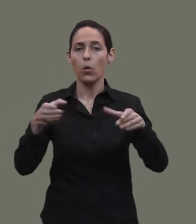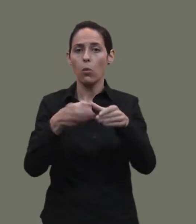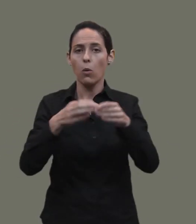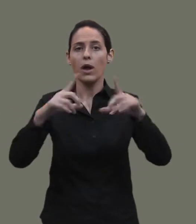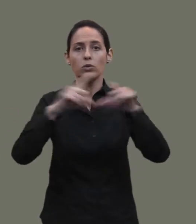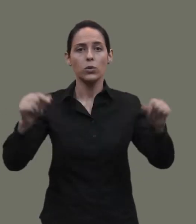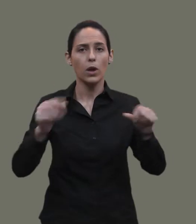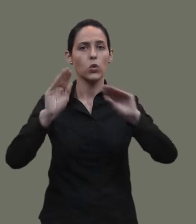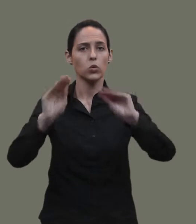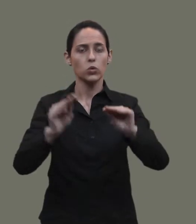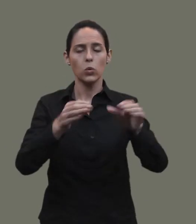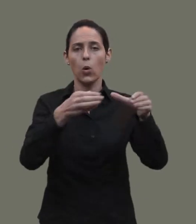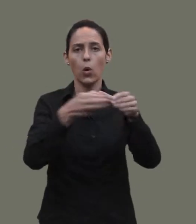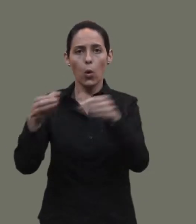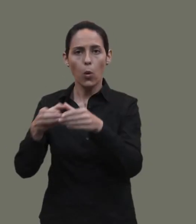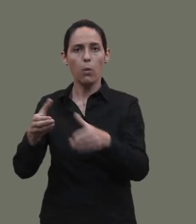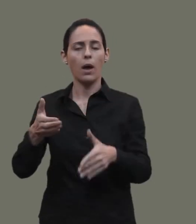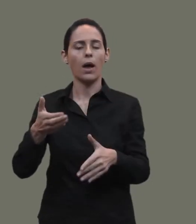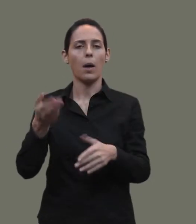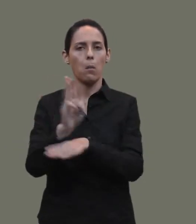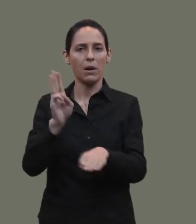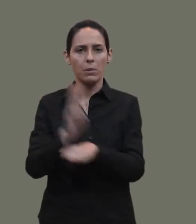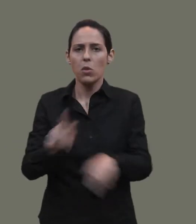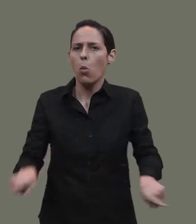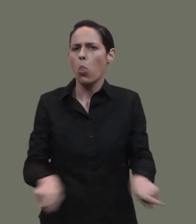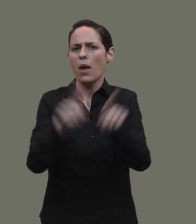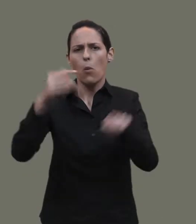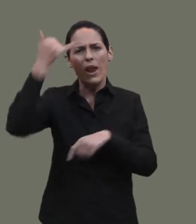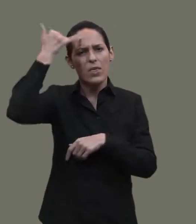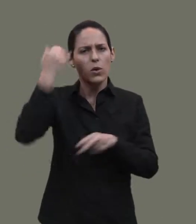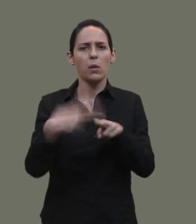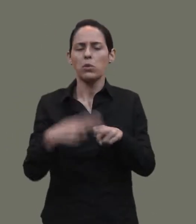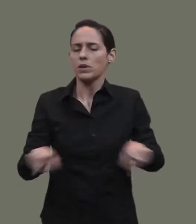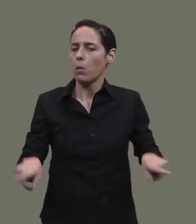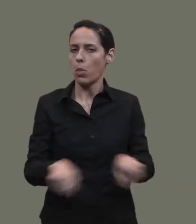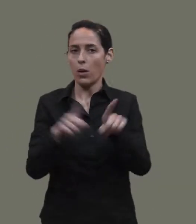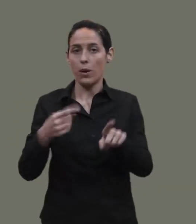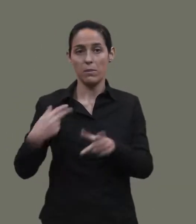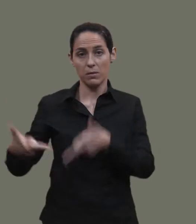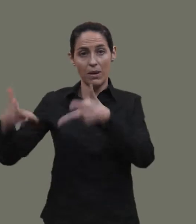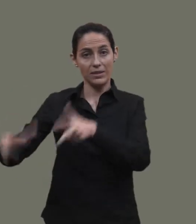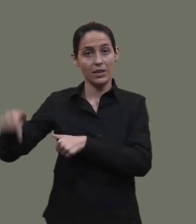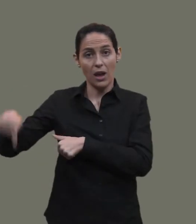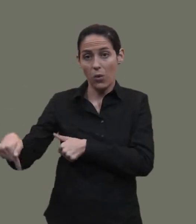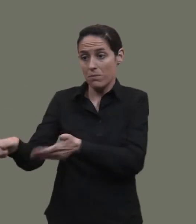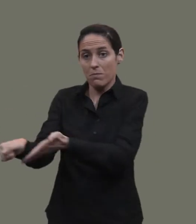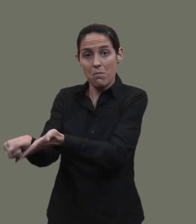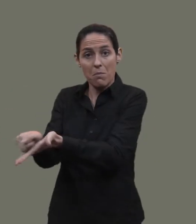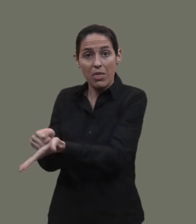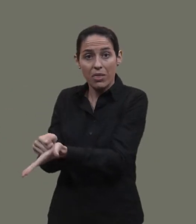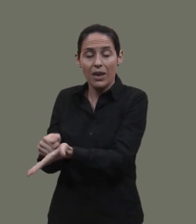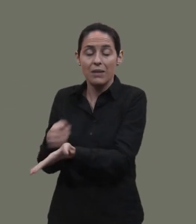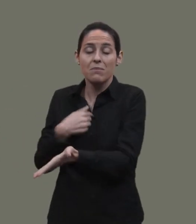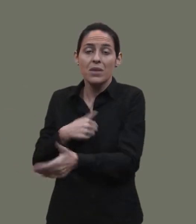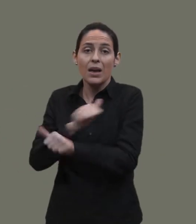corporaciones y parlamentos sean del partido que sean Por ello confiamos que esta silla, que hoy aparece vacía sea